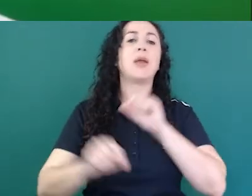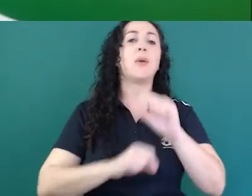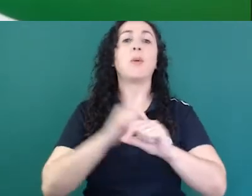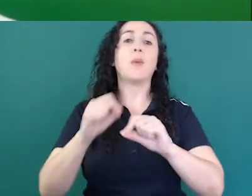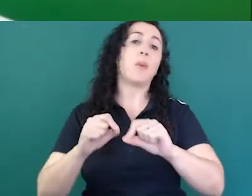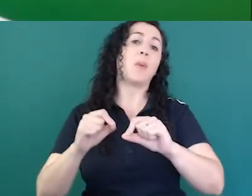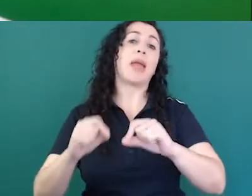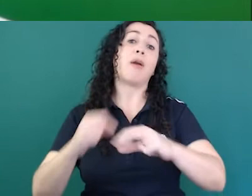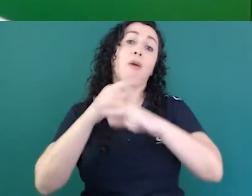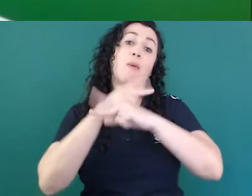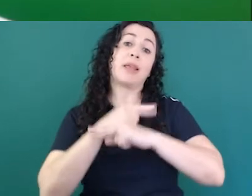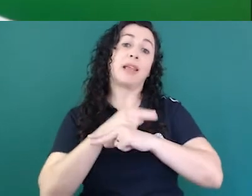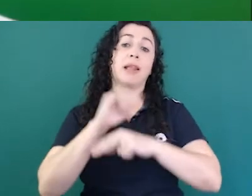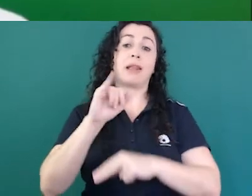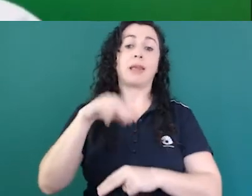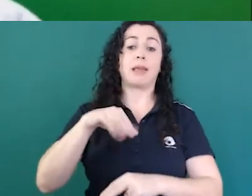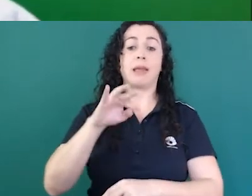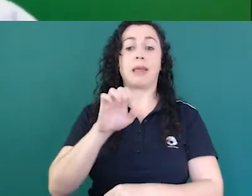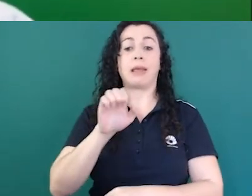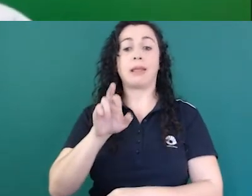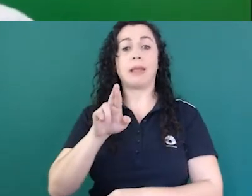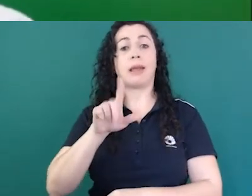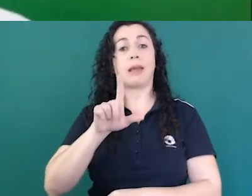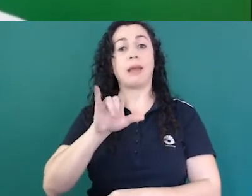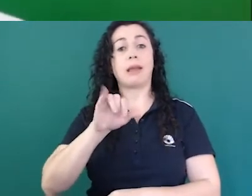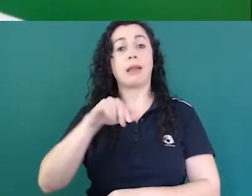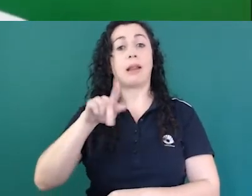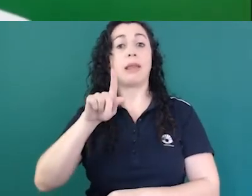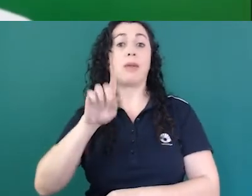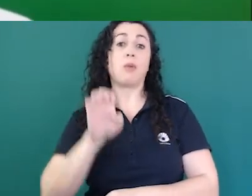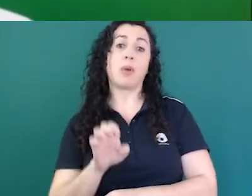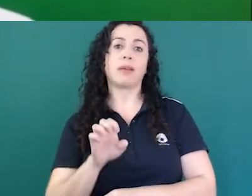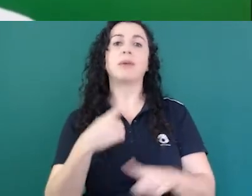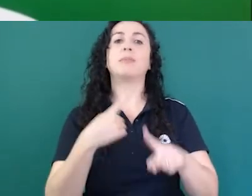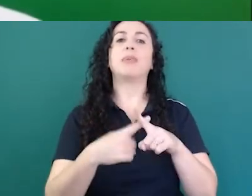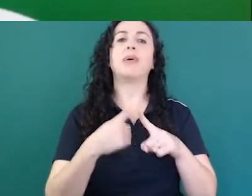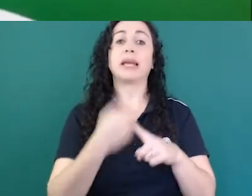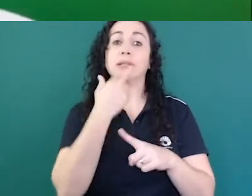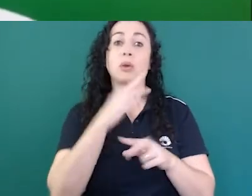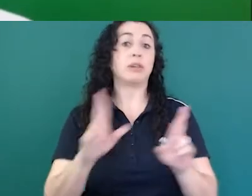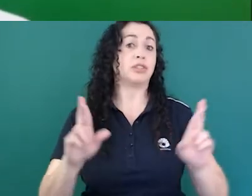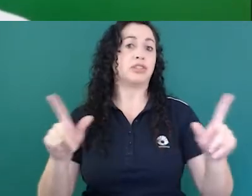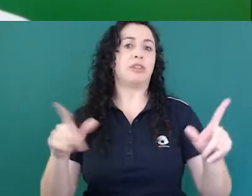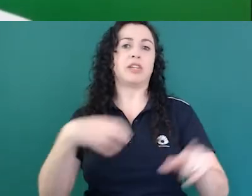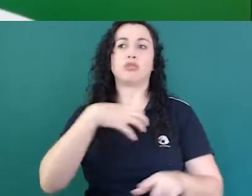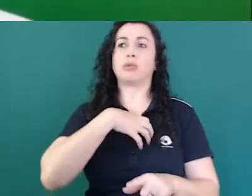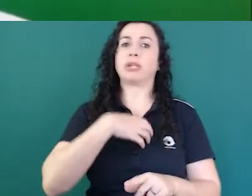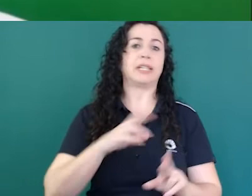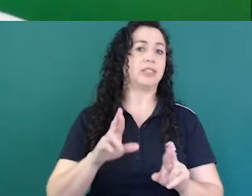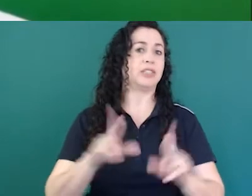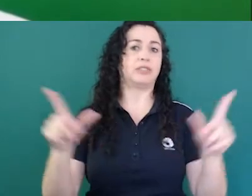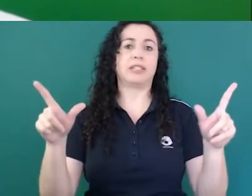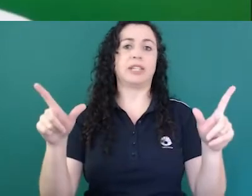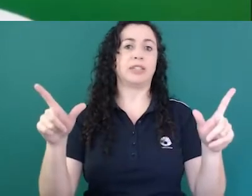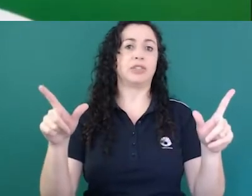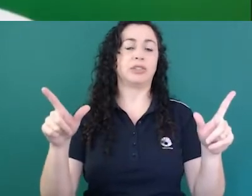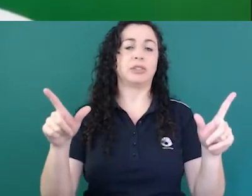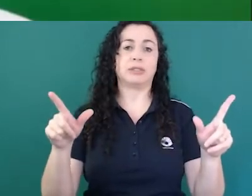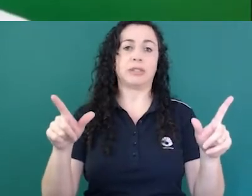verdade nós estamos trabalhando com duas línguas diferentes trabalhando com uma comunidade diferente da nossa diferente da